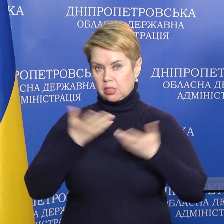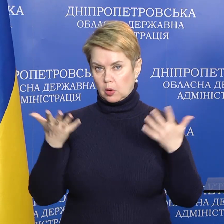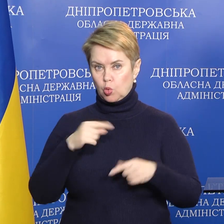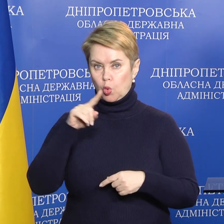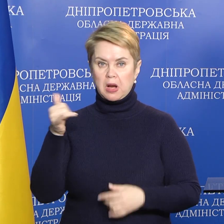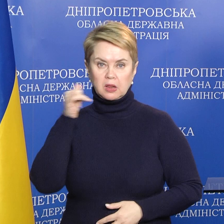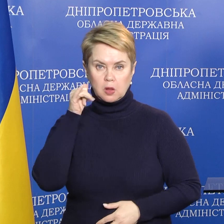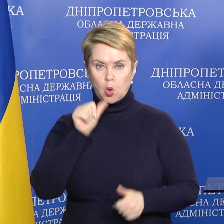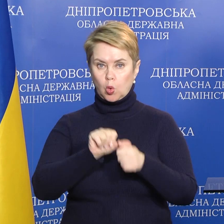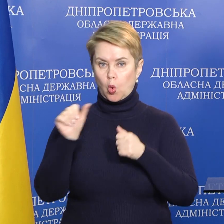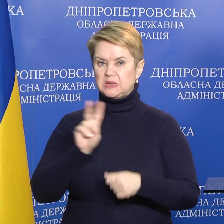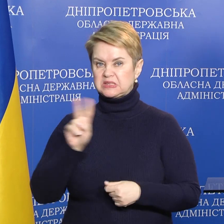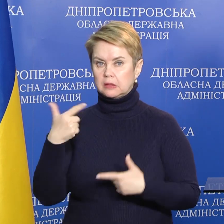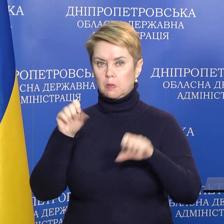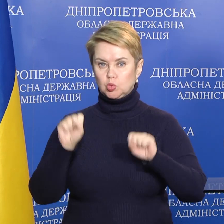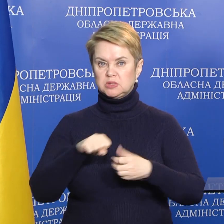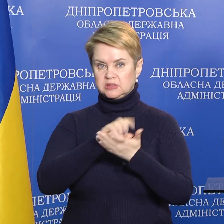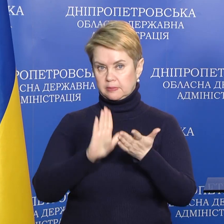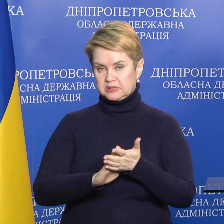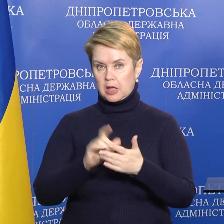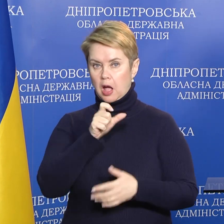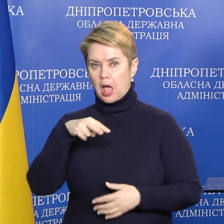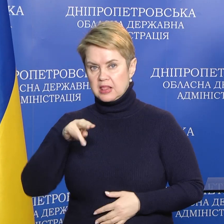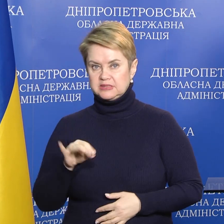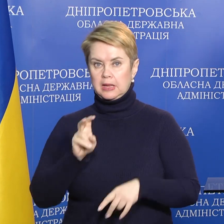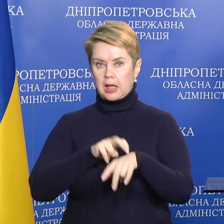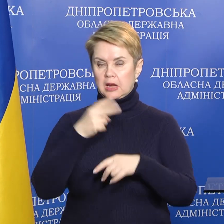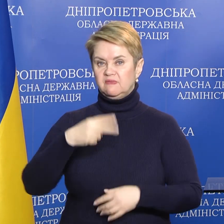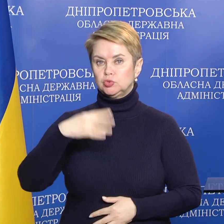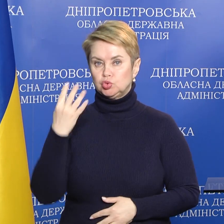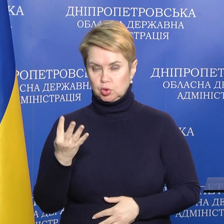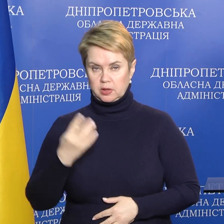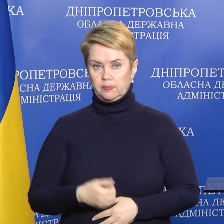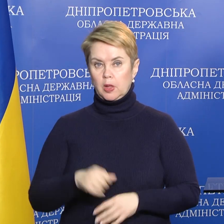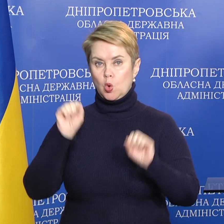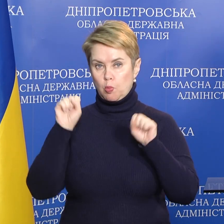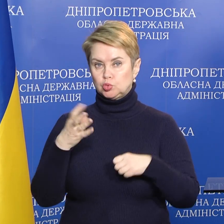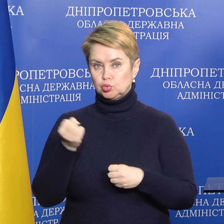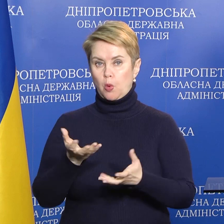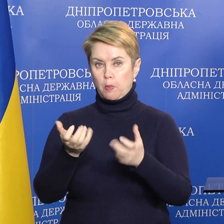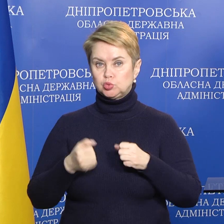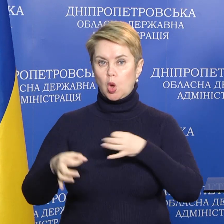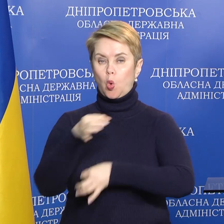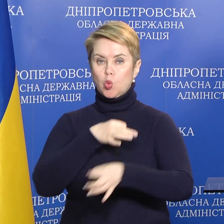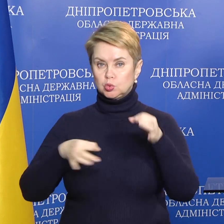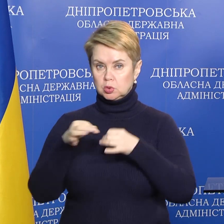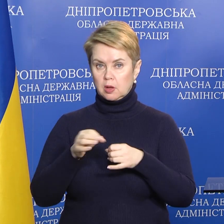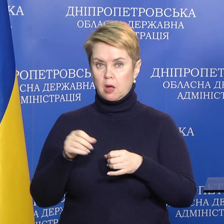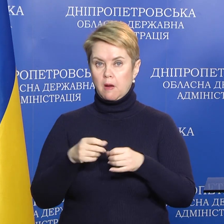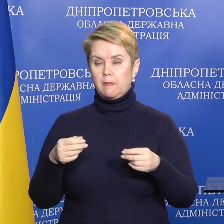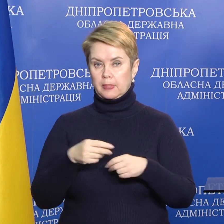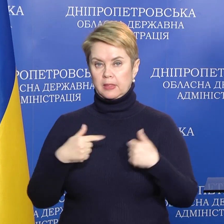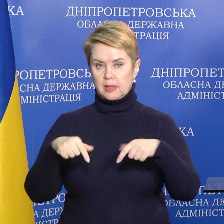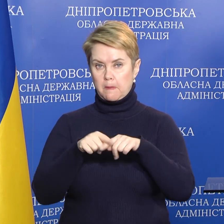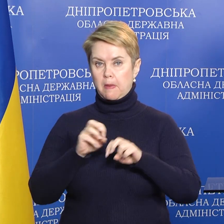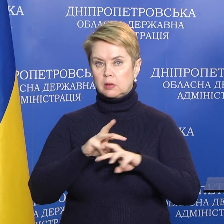номера телефонов, кроме сайтов, где можно записаться типа Хелси или Лекари-24. Можно еще получить консультации в профильном